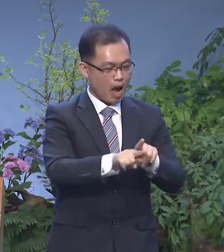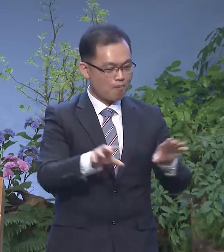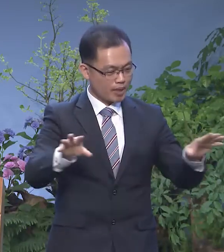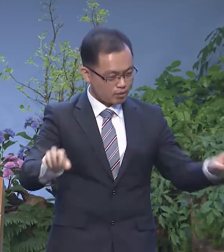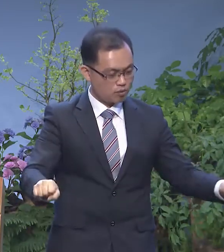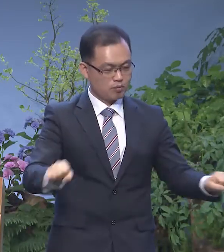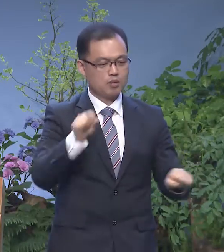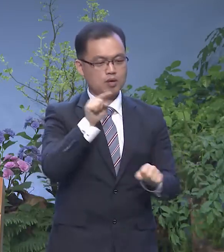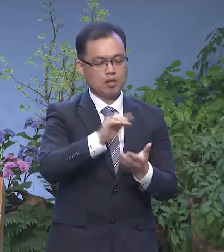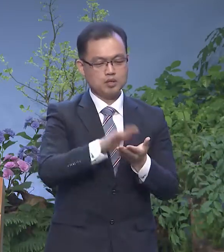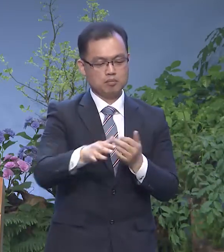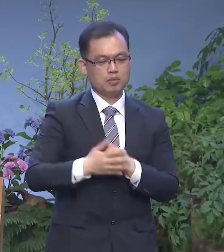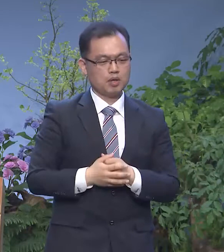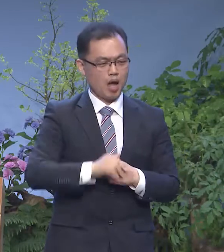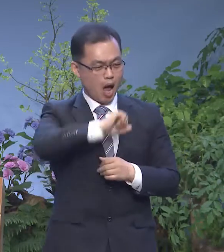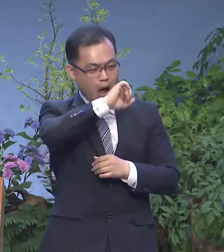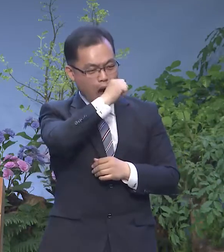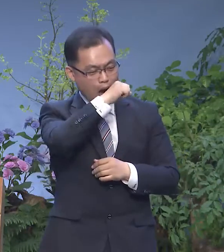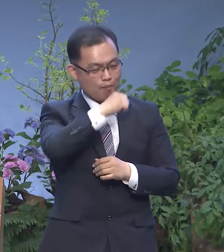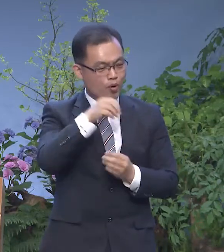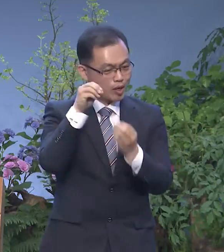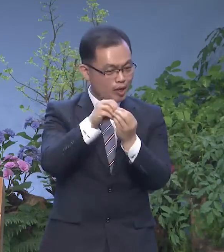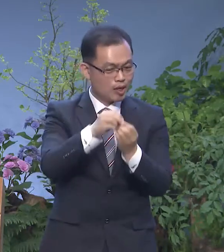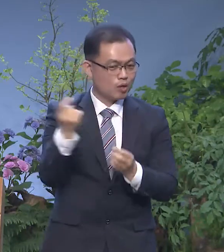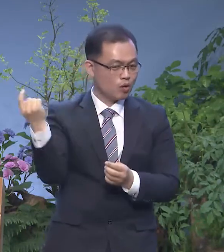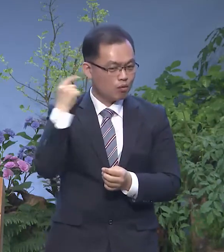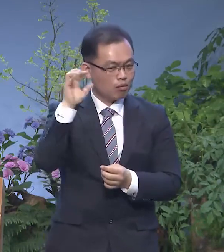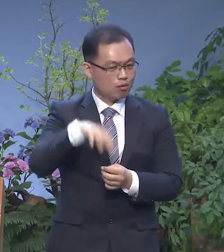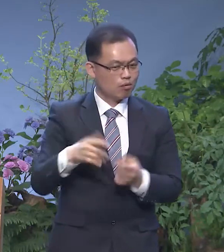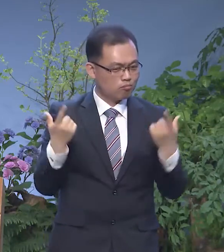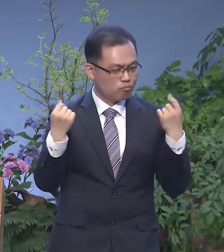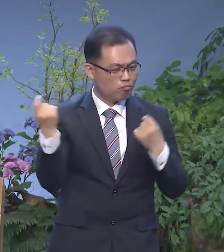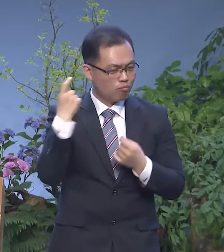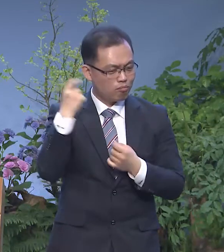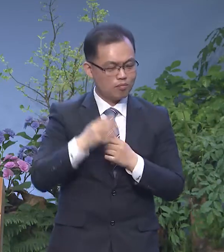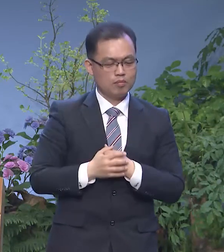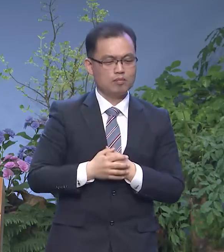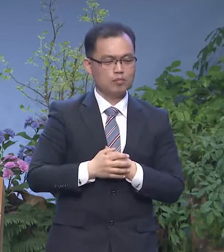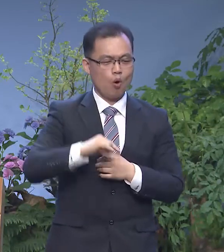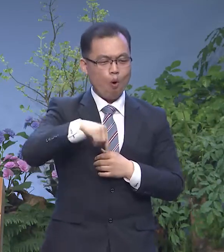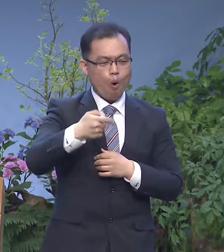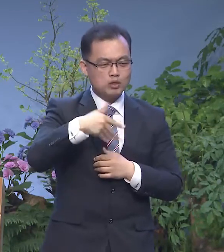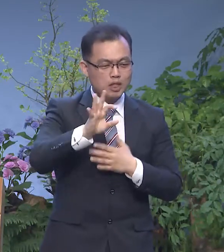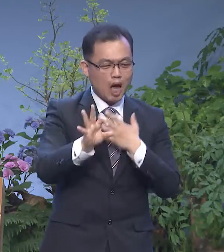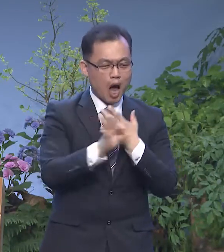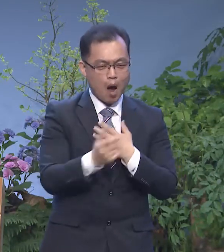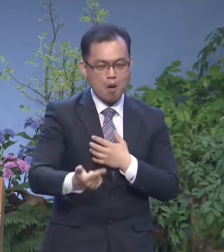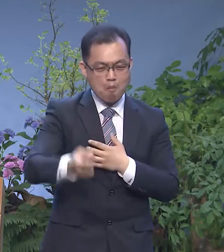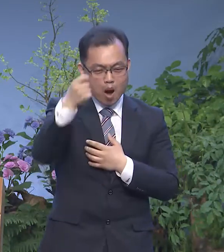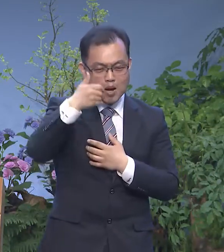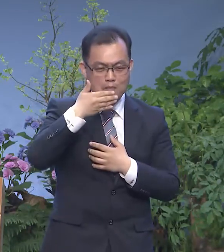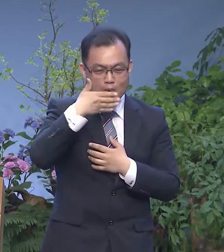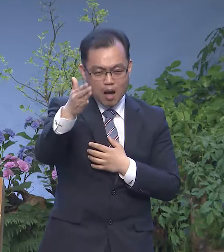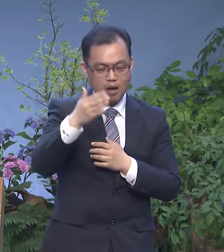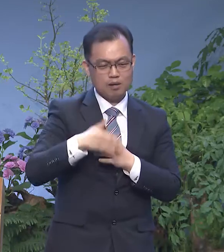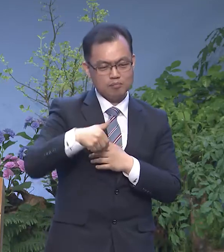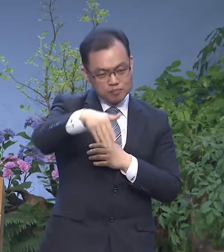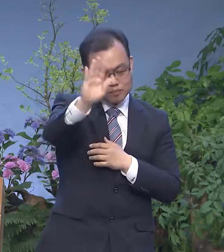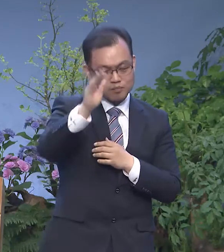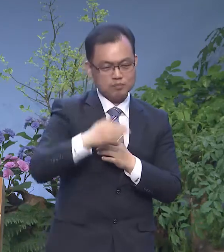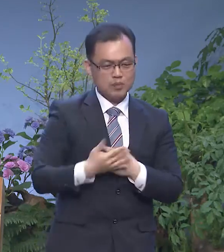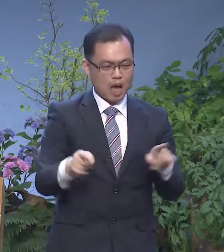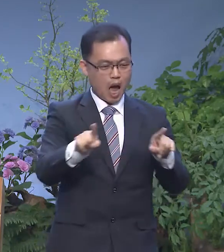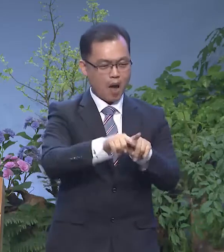것입니다 아프리카의 속담에 이런 내용이 기억이 납니다 혼자 가면 빨리 갈 수 있어도 함께